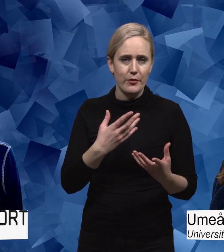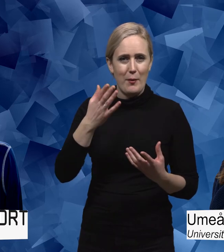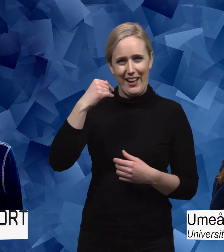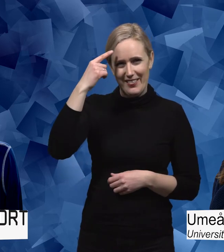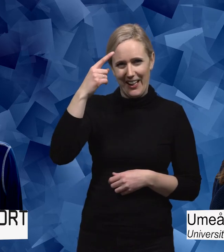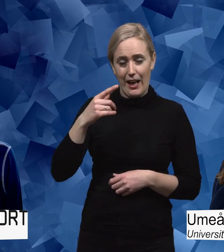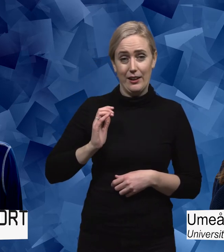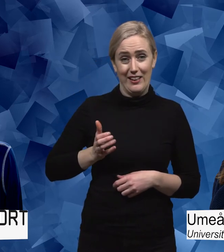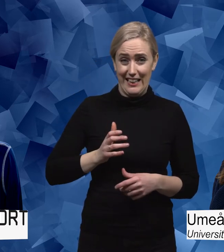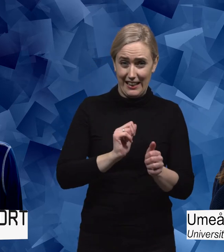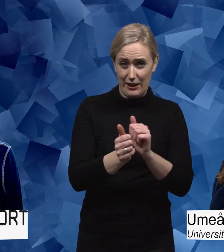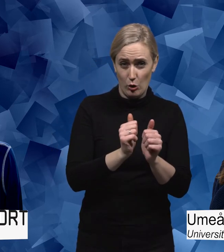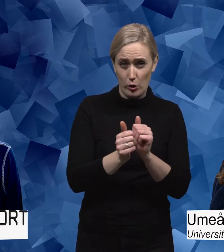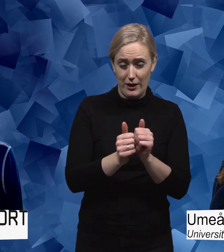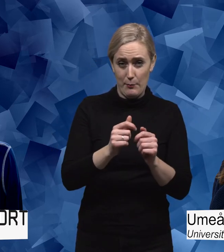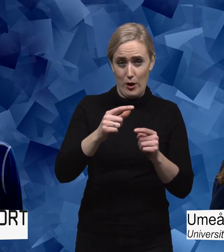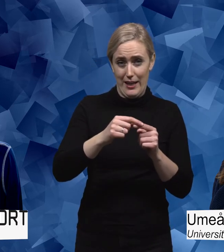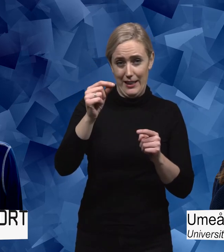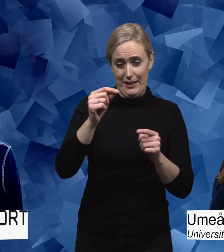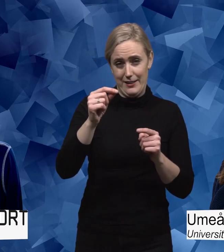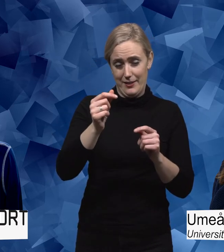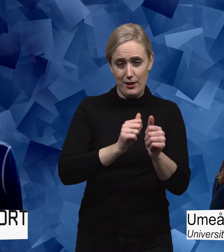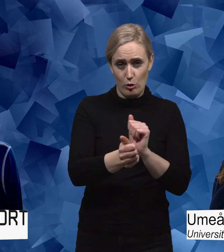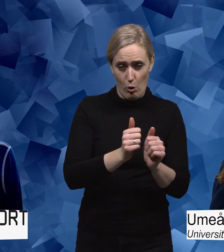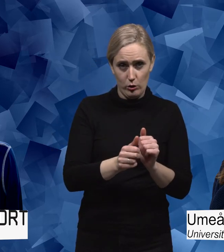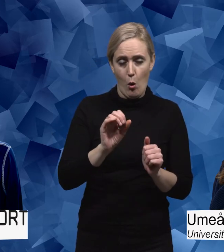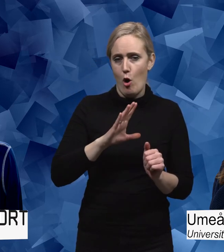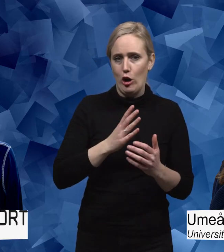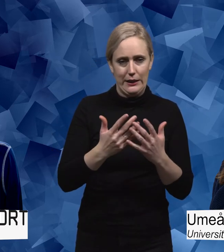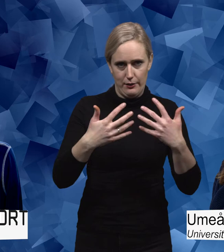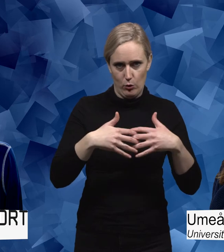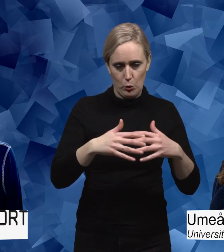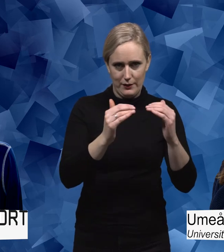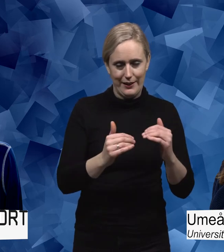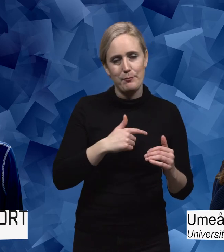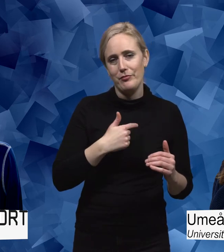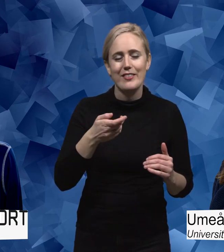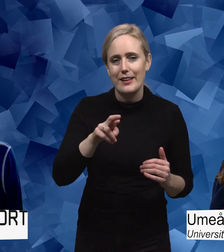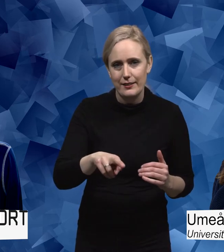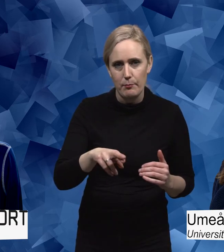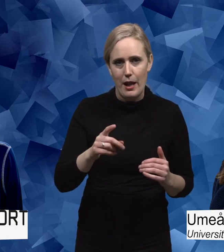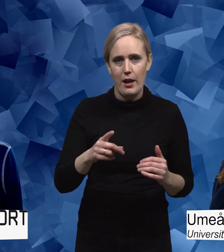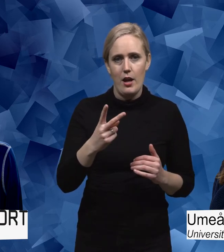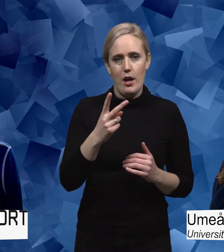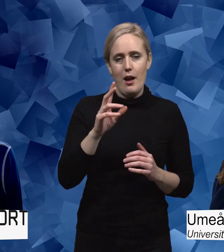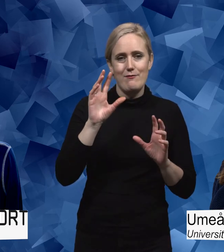parallell kanske till kvinnliga idrottare som på elitidrottar man inte har en funktionssättning. det är ofta, vi tar ett exempel till volleybollen som det